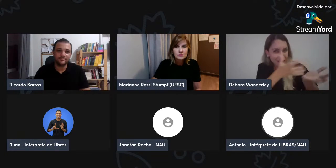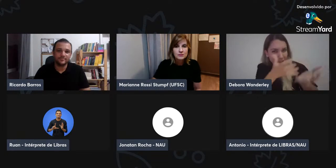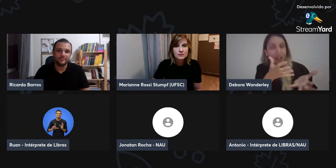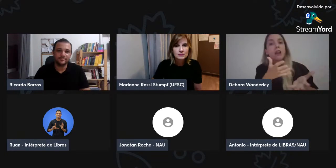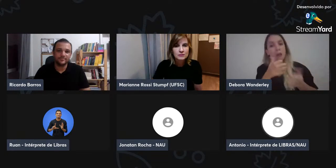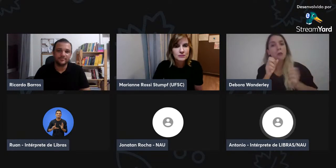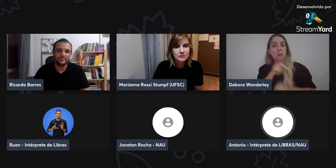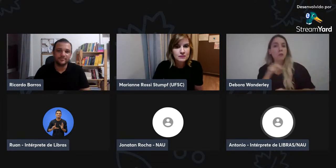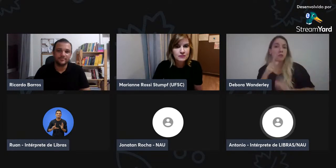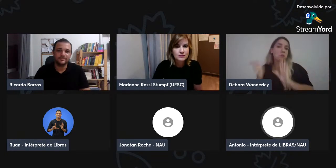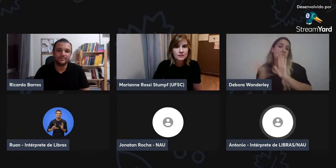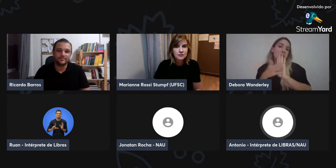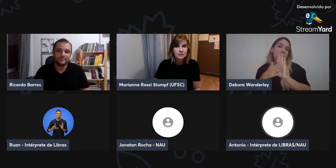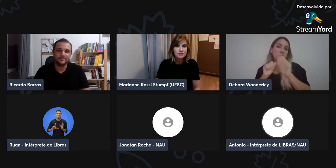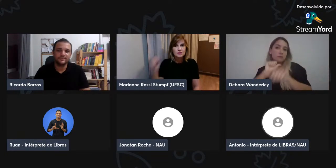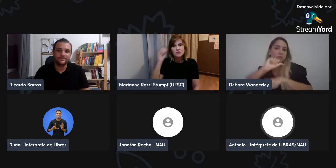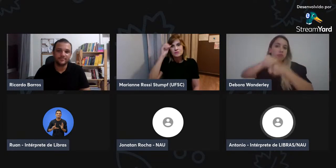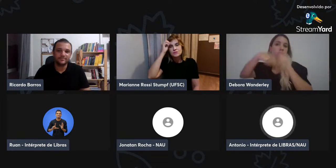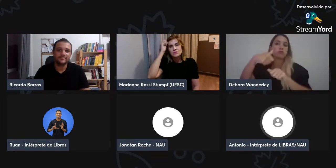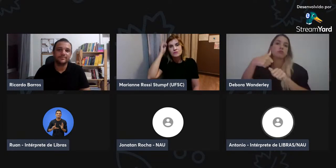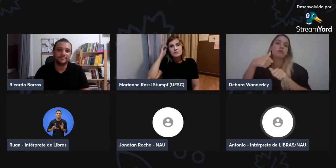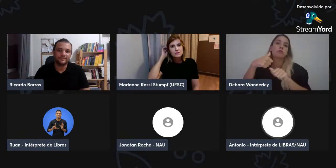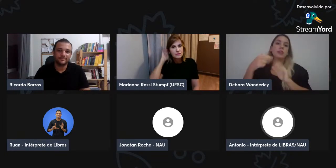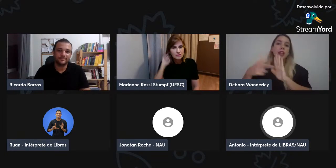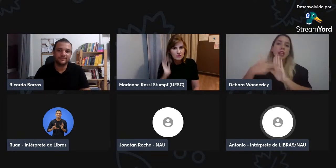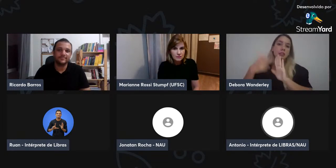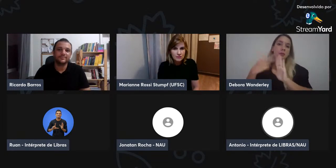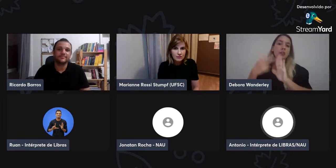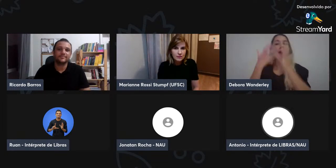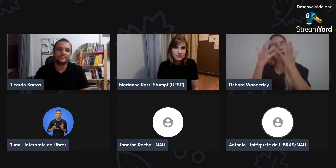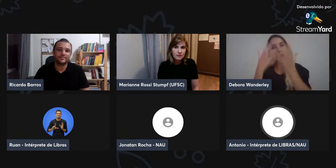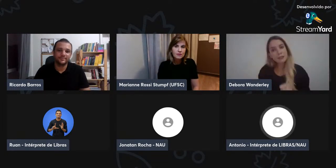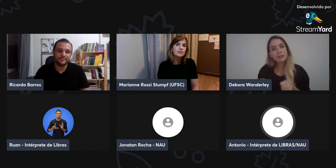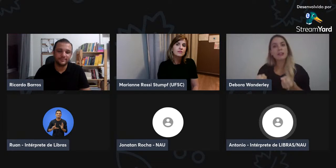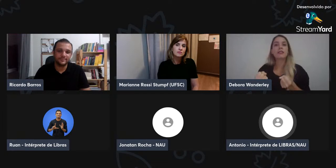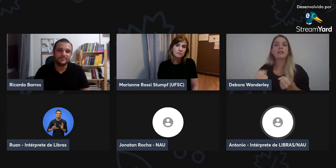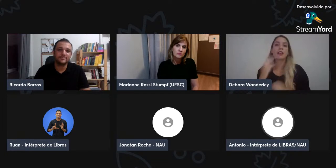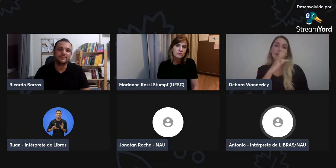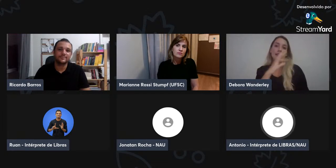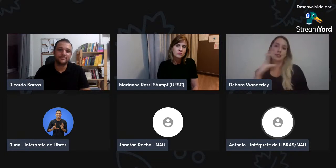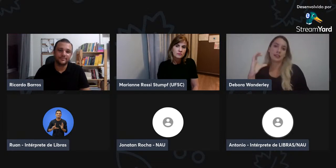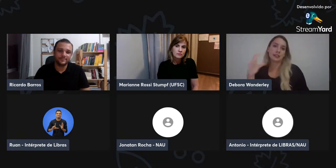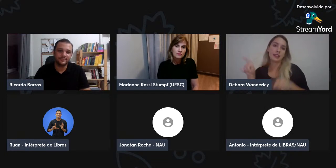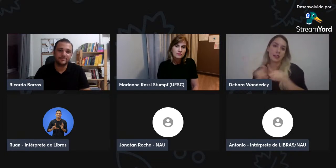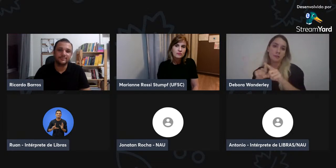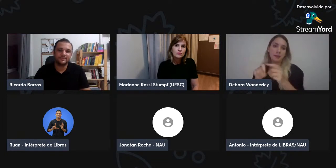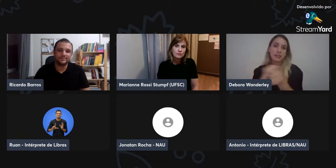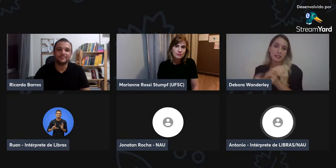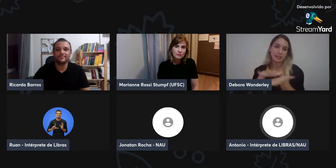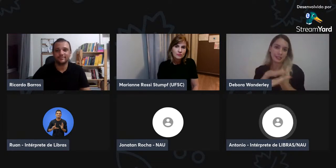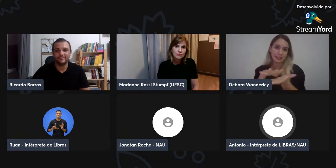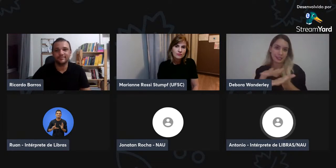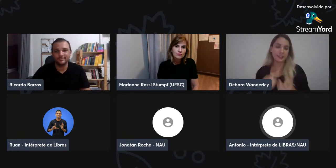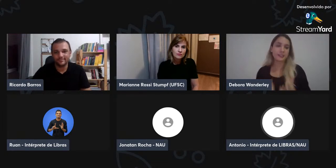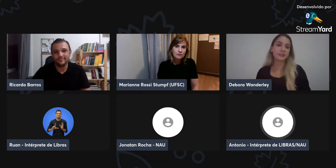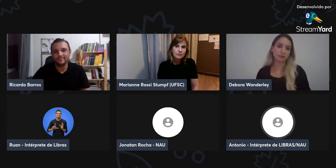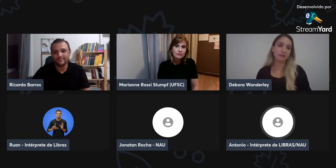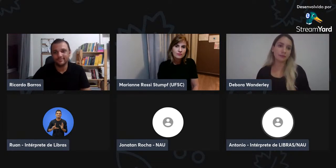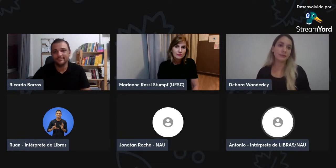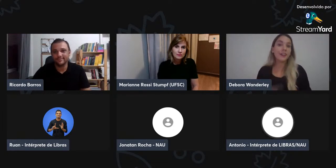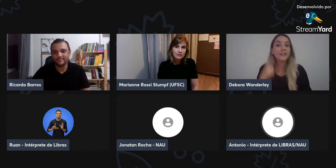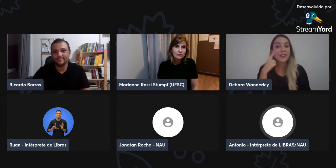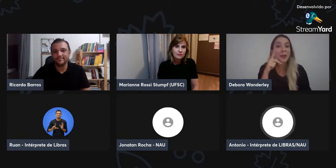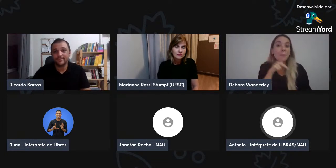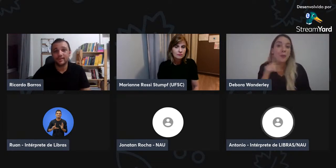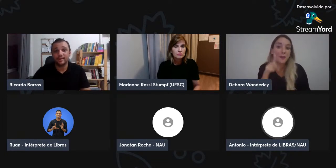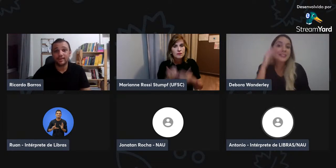querem sign or write. Então, eles fazem essa pergunta, fazem essa proposta para os alunos, eles aceitarem. Aí, você pode fazer o TCC